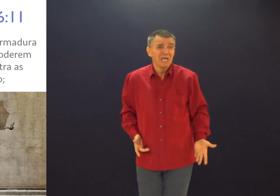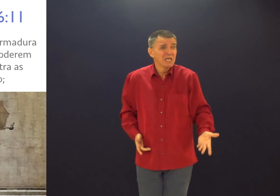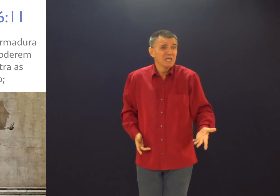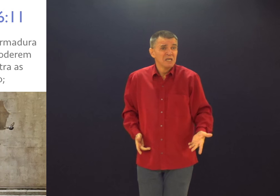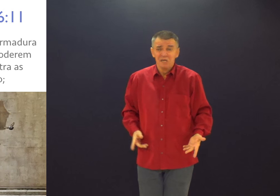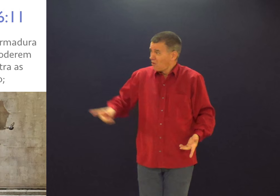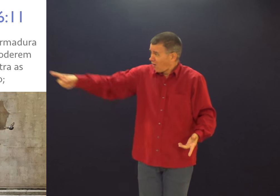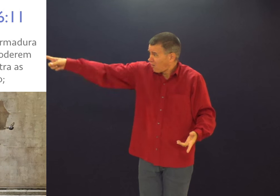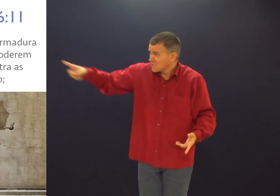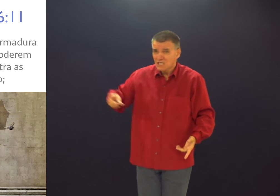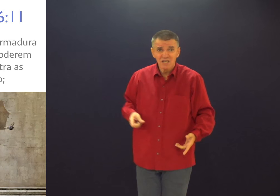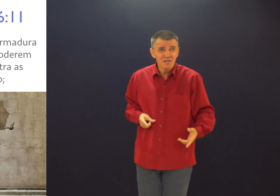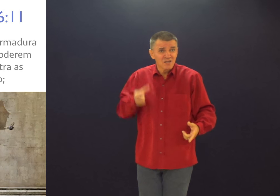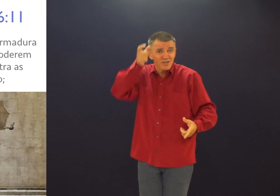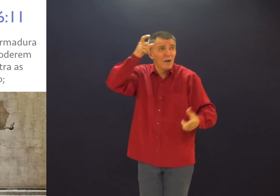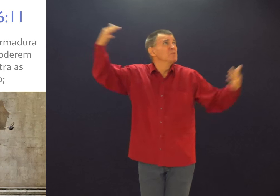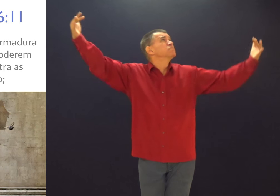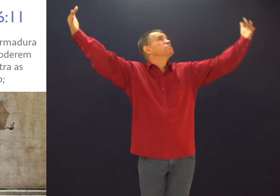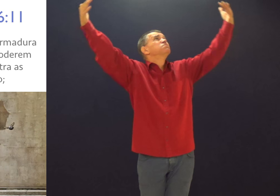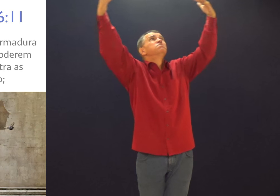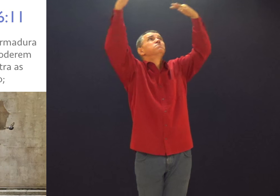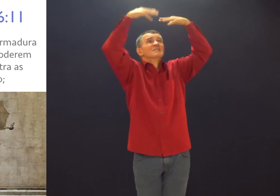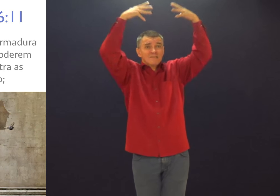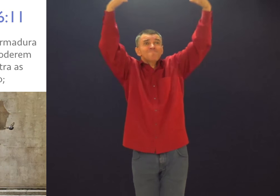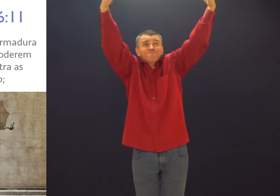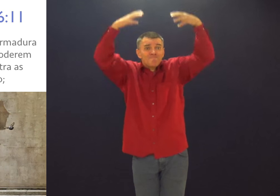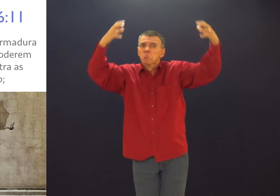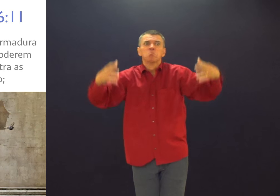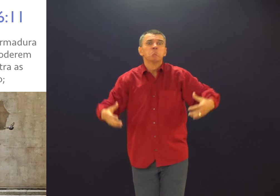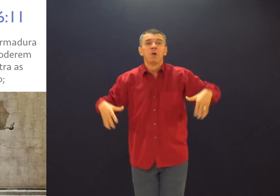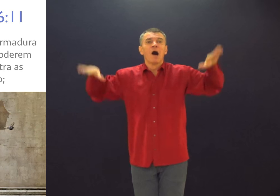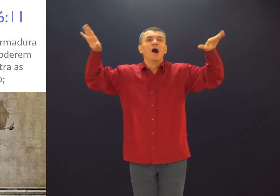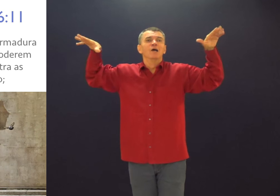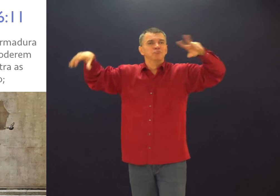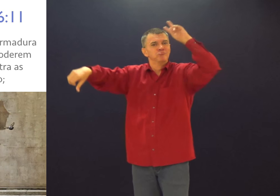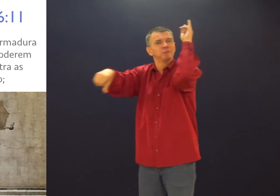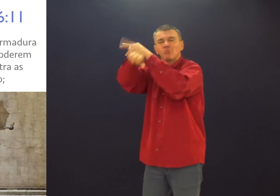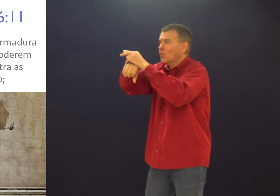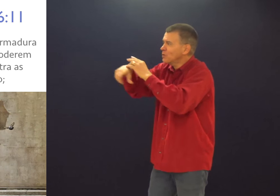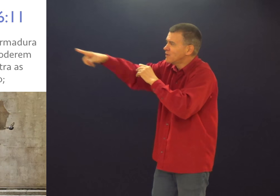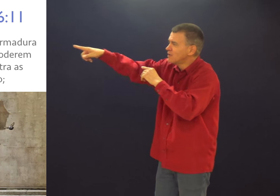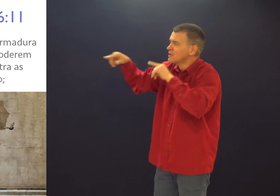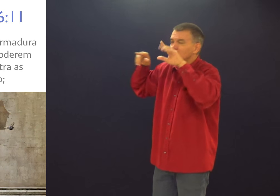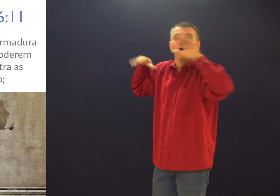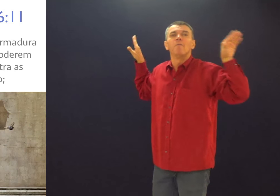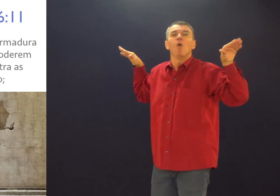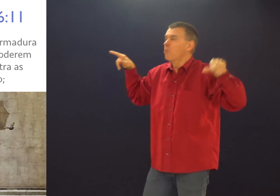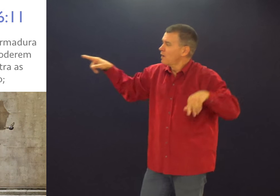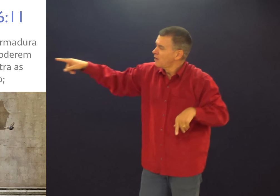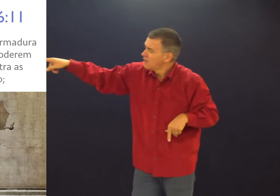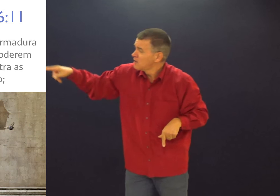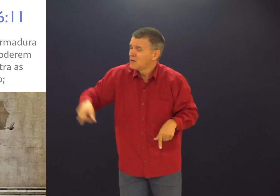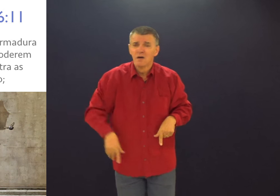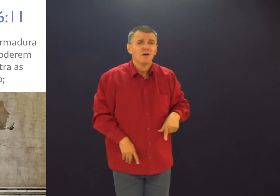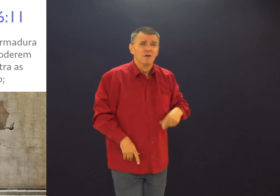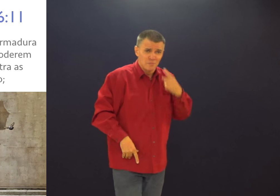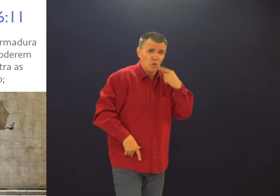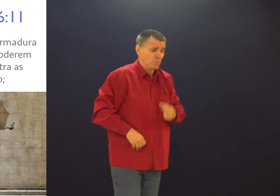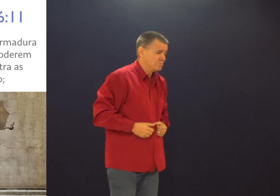Você não vê as coisas acontecendo? Você vê? Tem uma legião ali de anjos, tem os demônios também, tem, você está